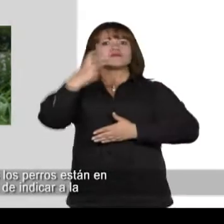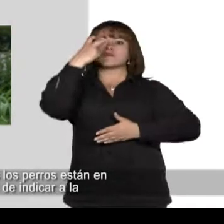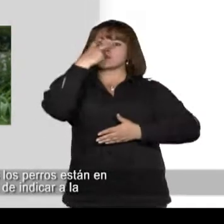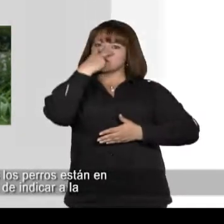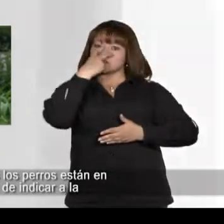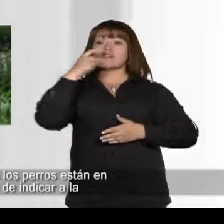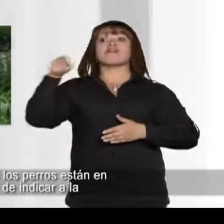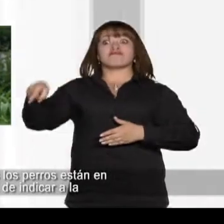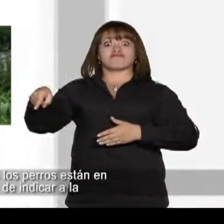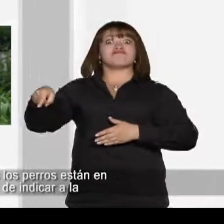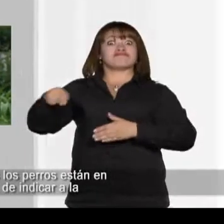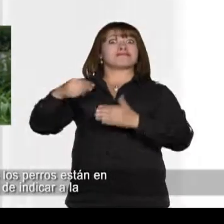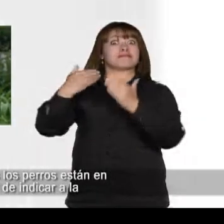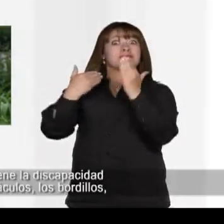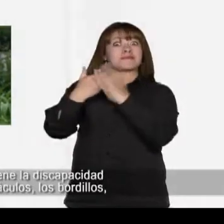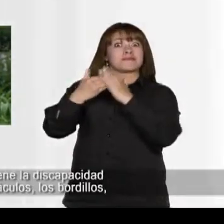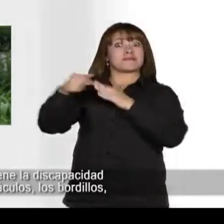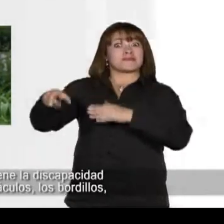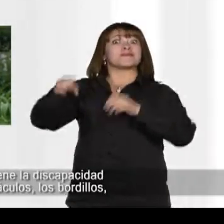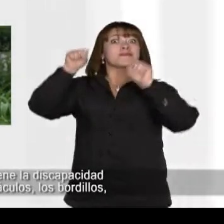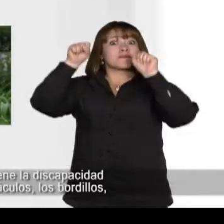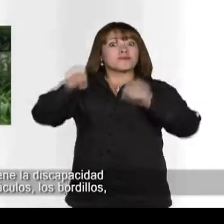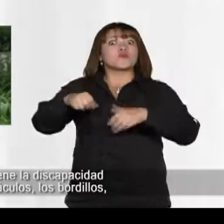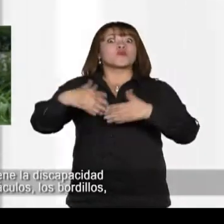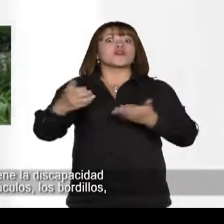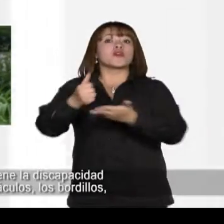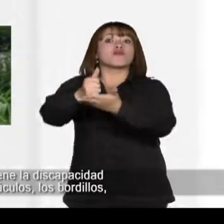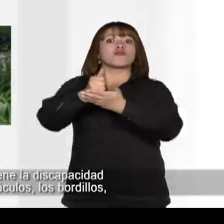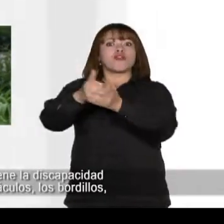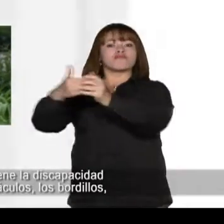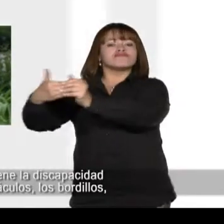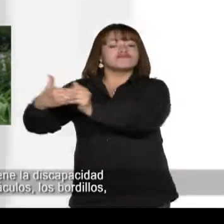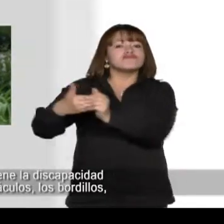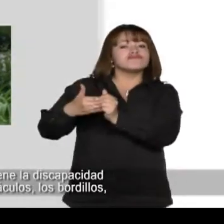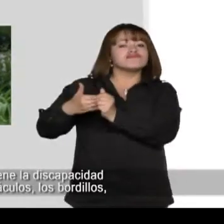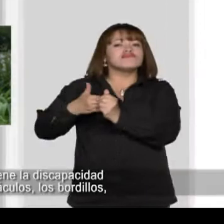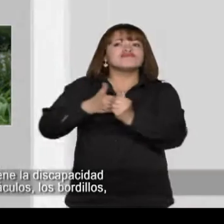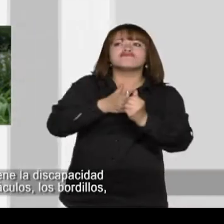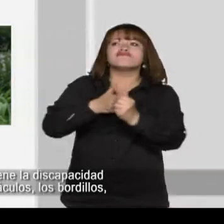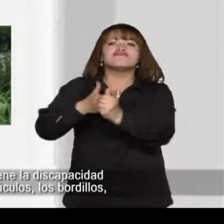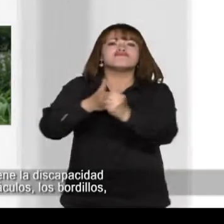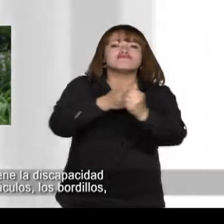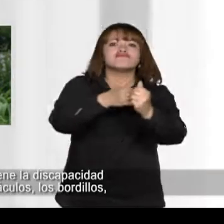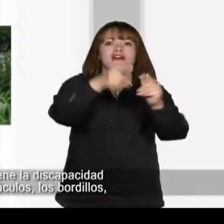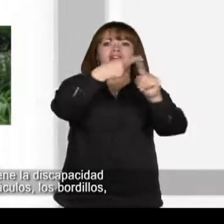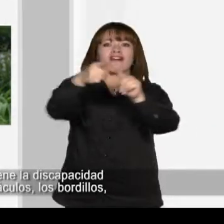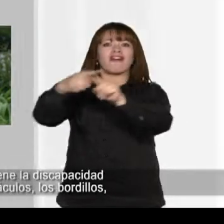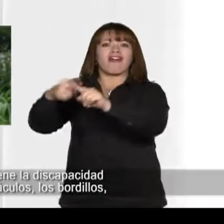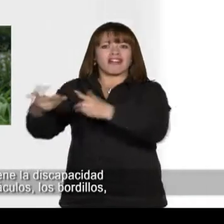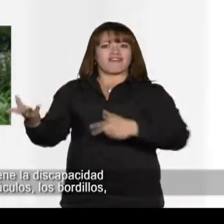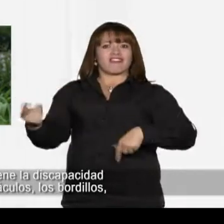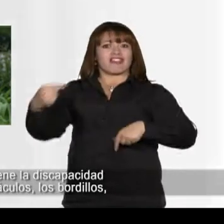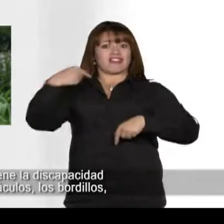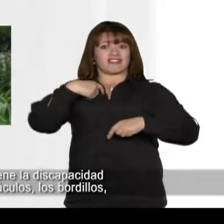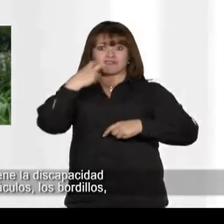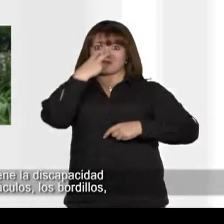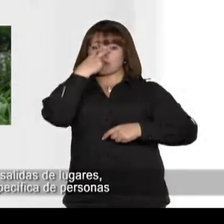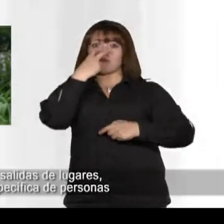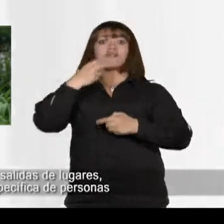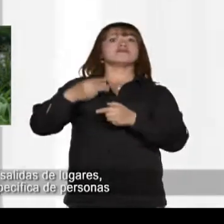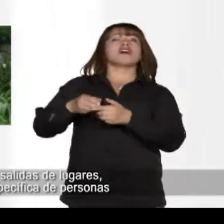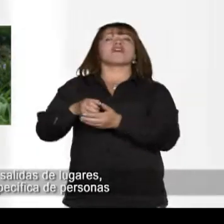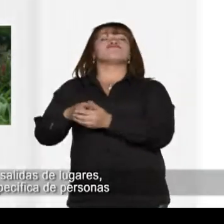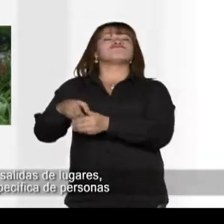incapacidad de indicar a la persona que tiene la discapacidad visual, los obstáculos, los bordillos,